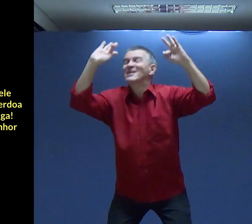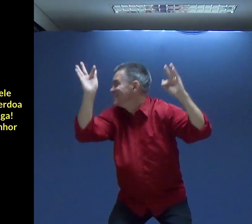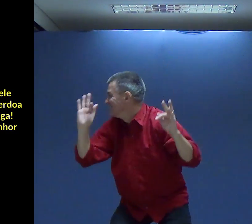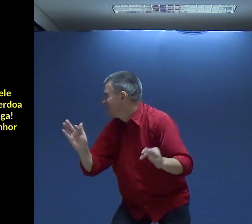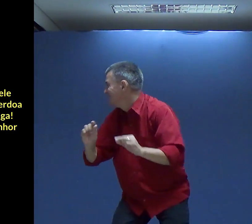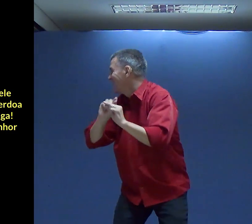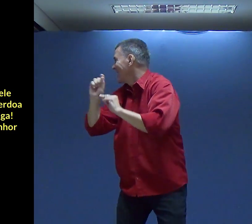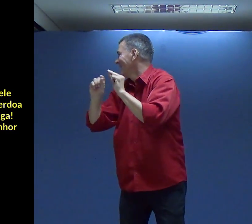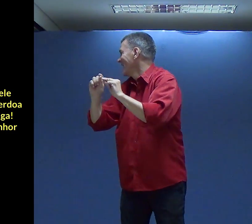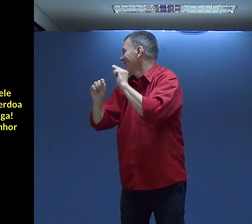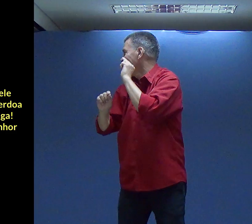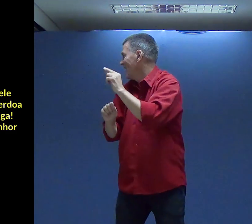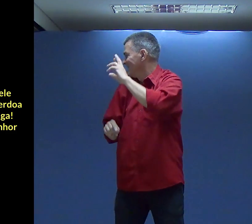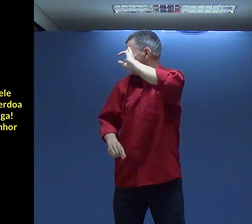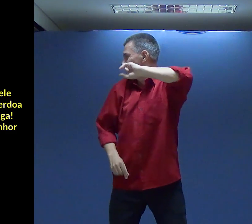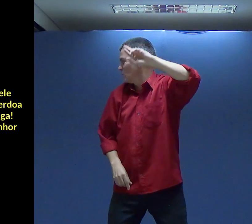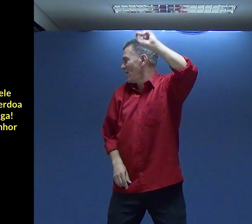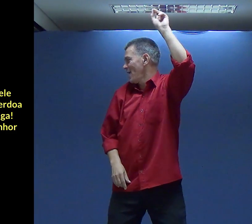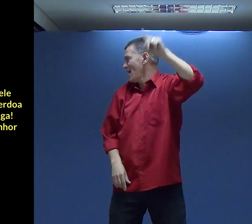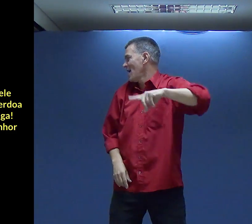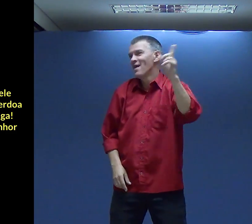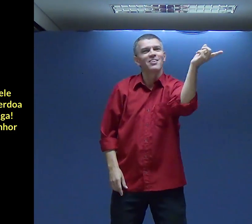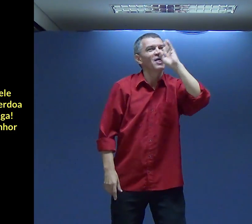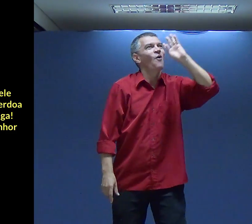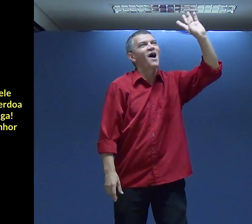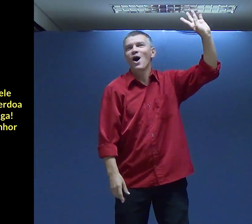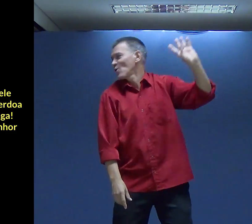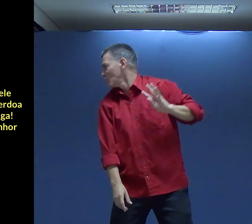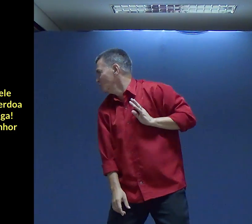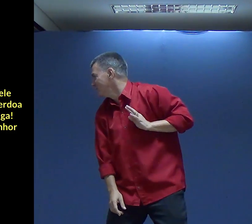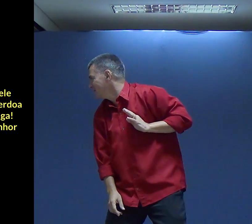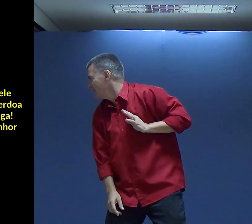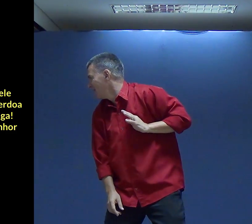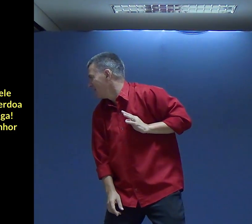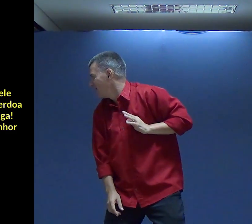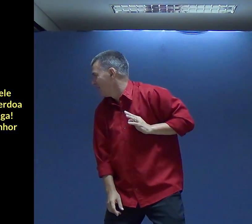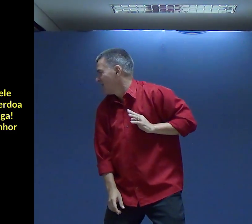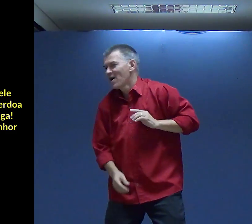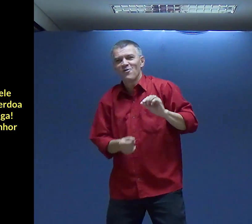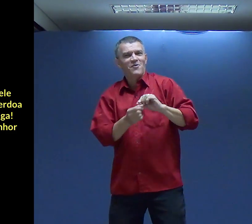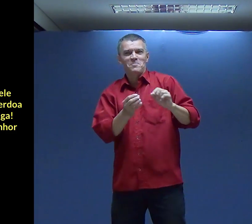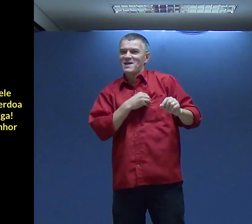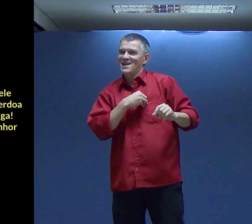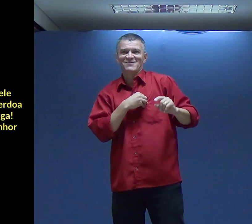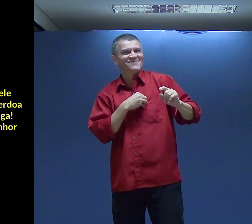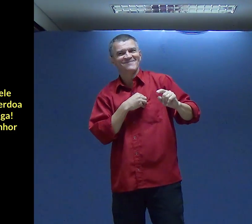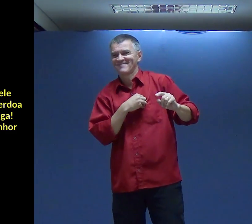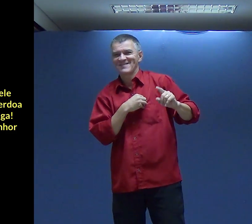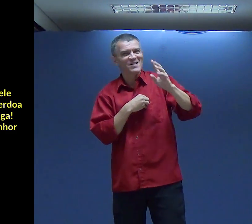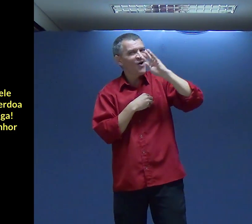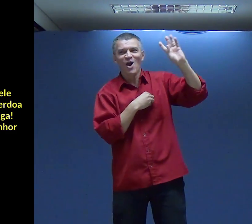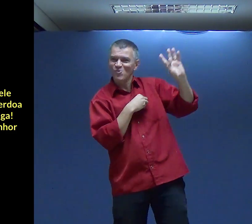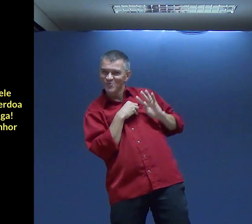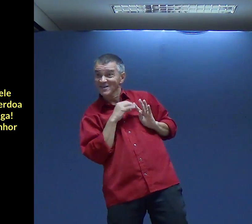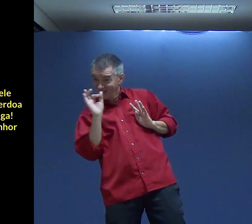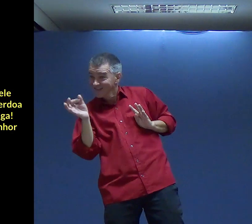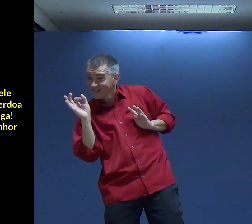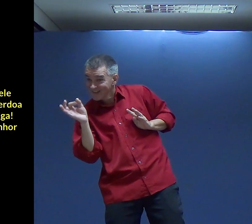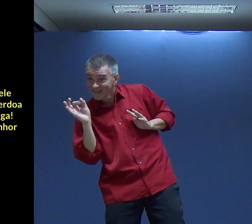Feliz é aquele Que o Senhor Não acusa De cometer Pecado Romanos